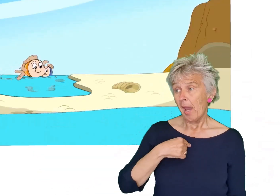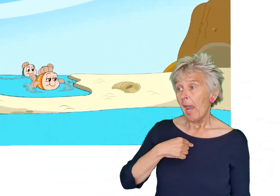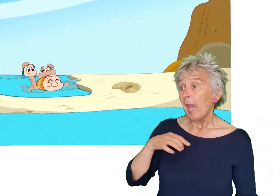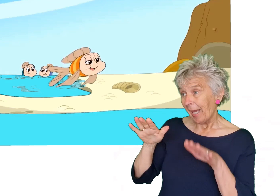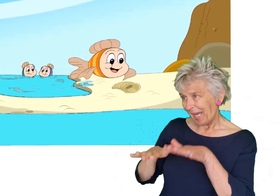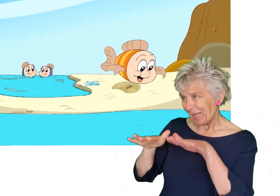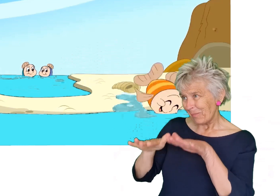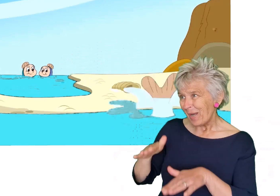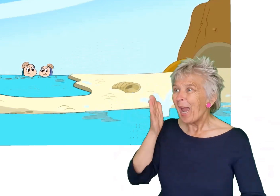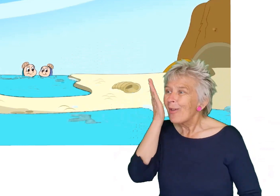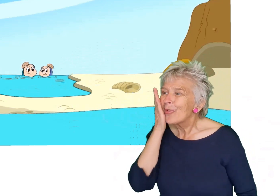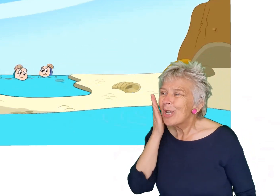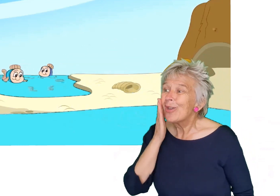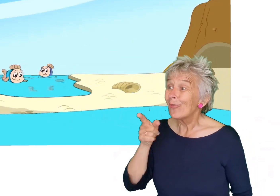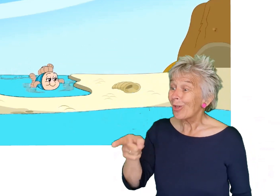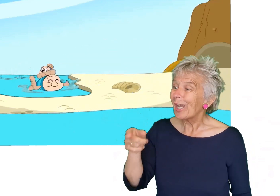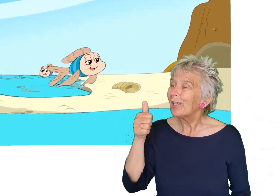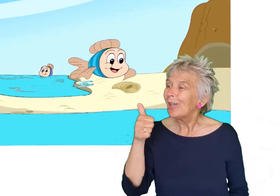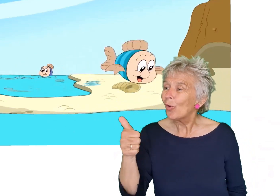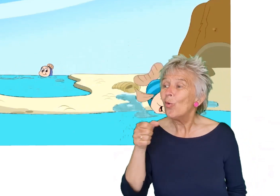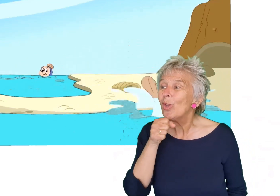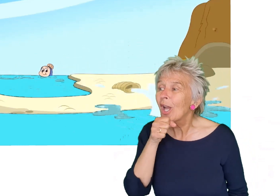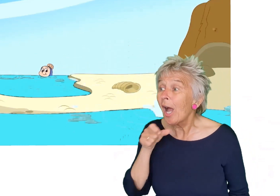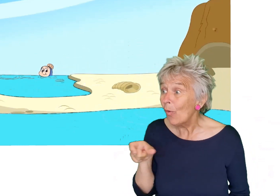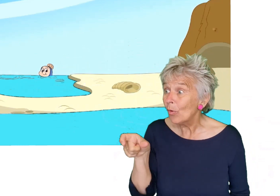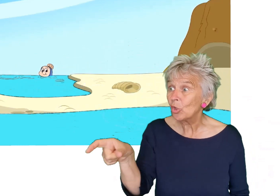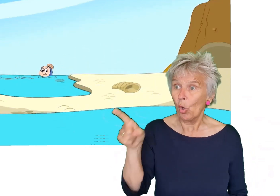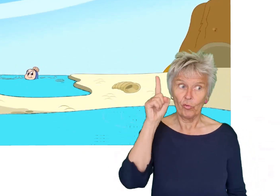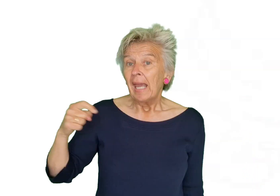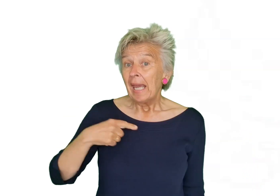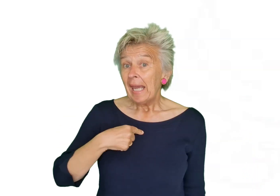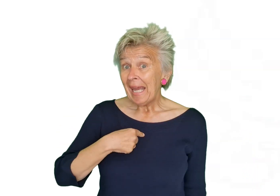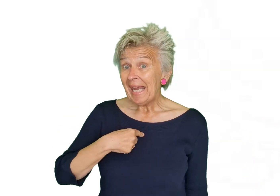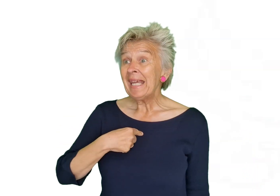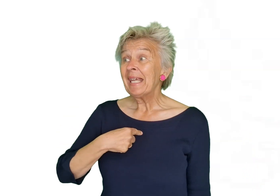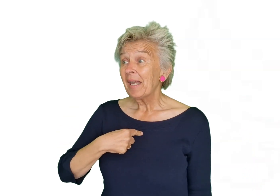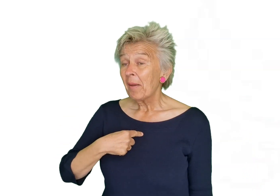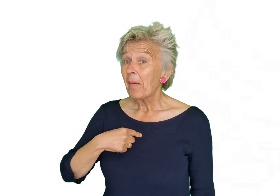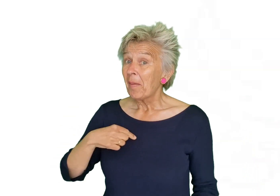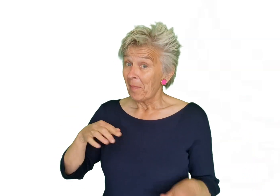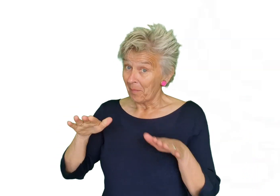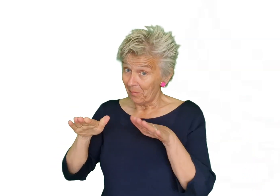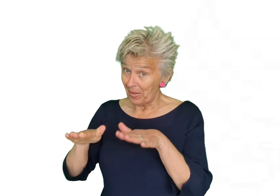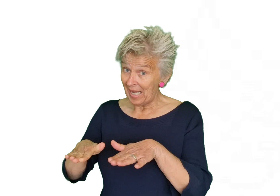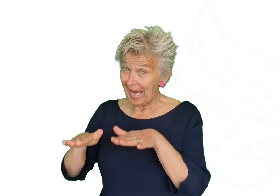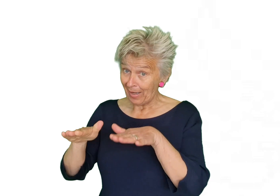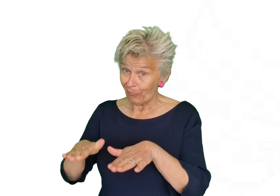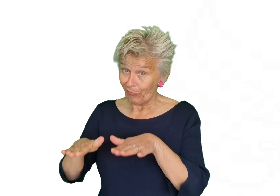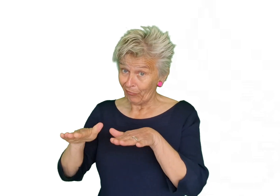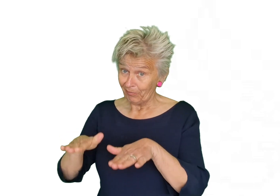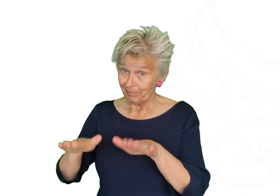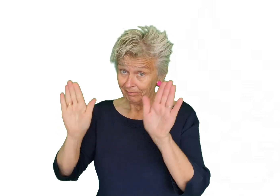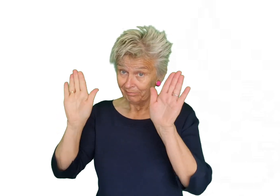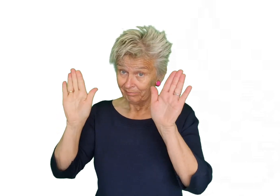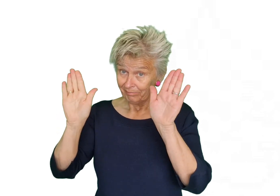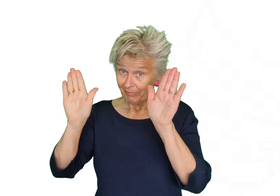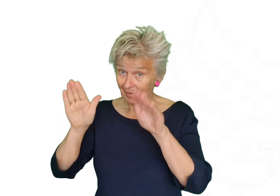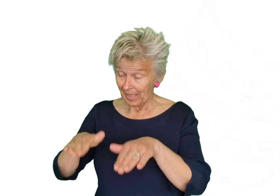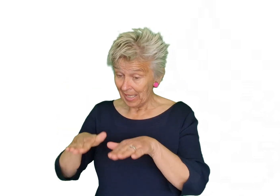blijf liever in die goeie oude sloot ik blijf ik